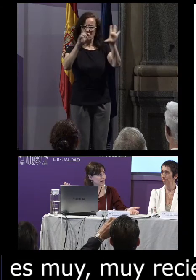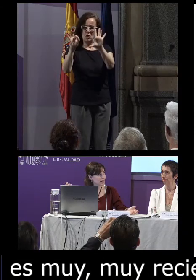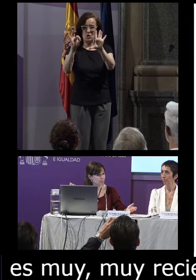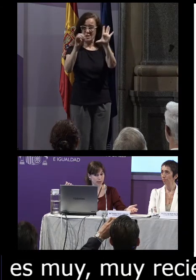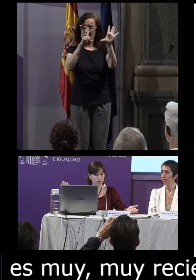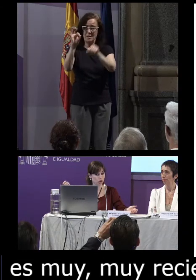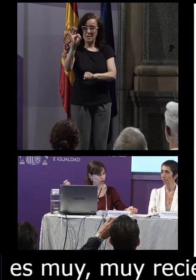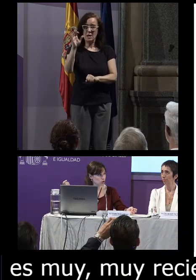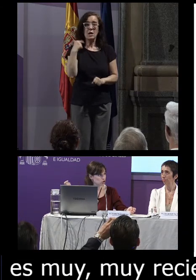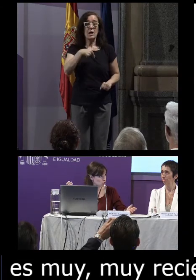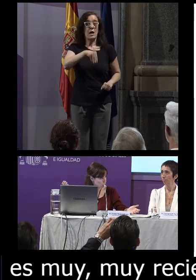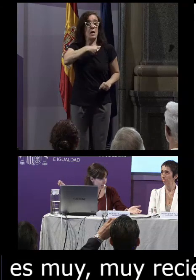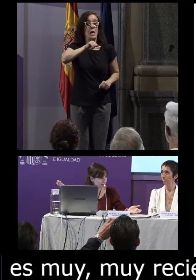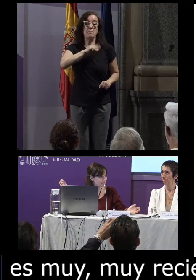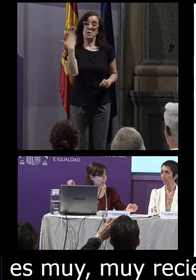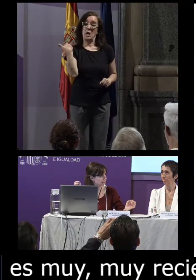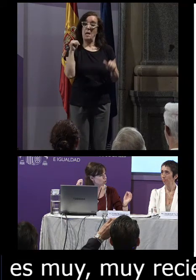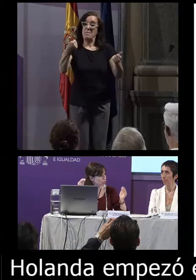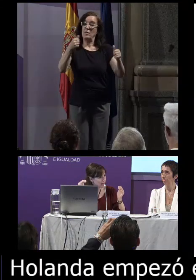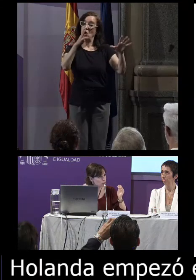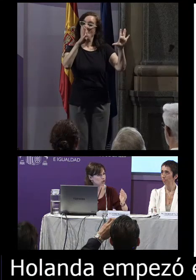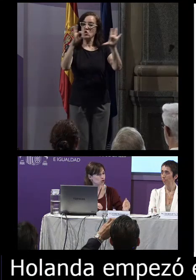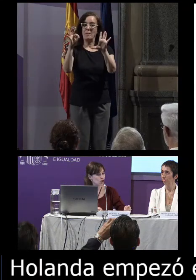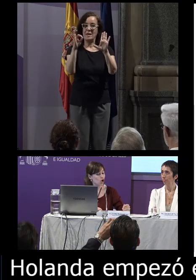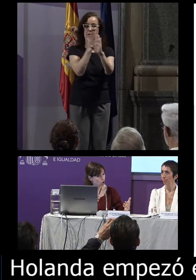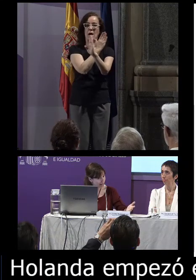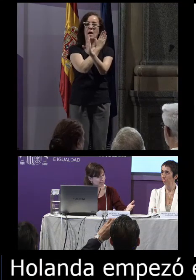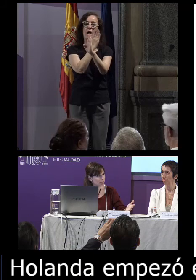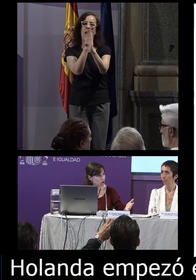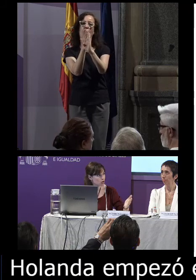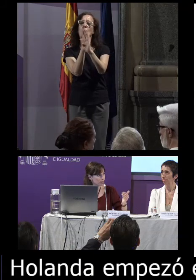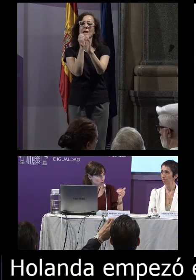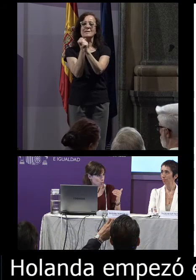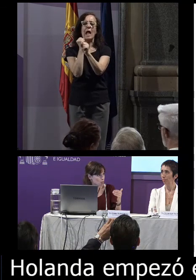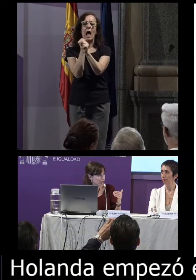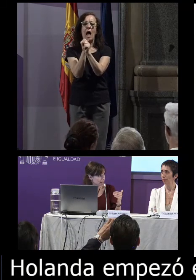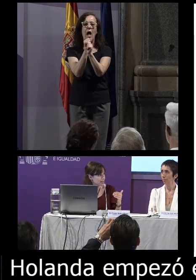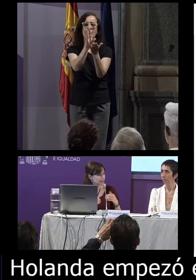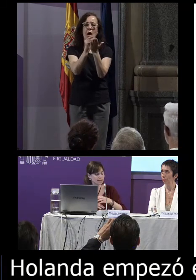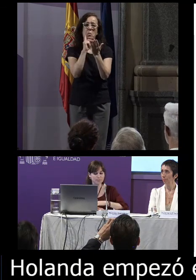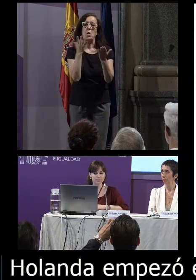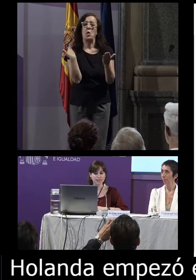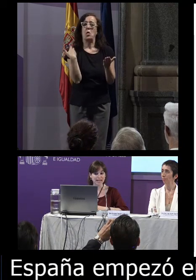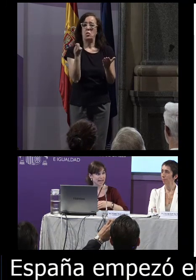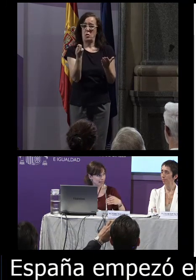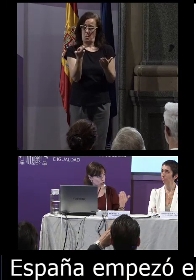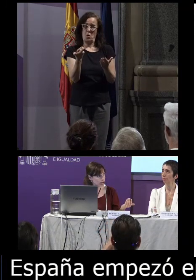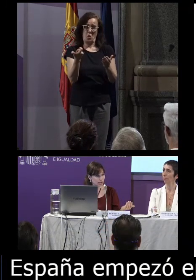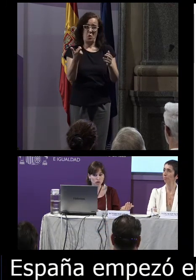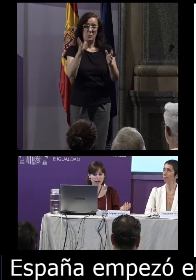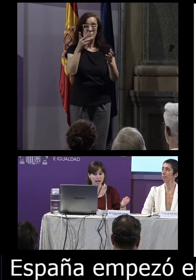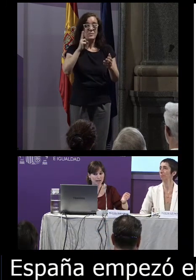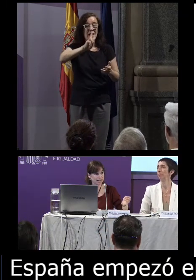España empezó en los años 90 así que contamos con gran trabajo pero muy reciente. El